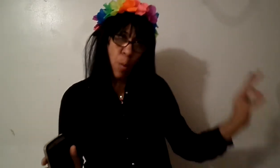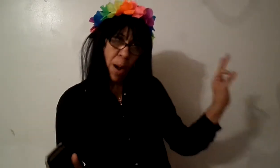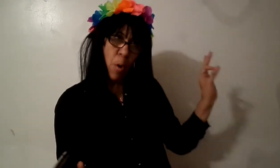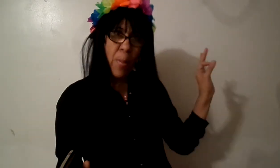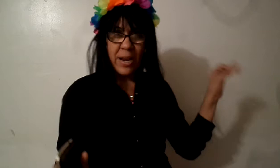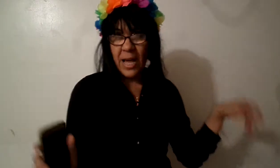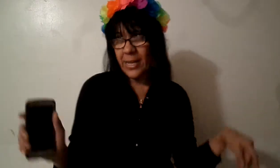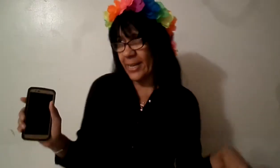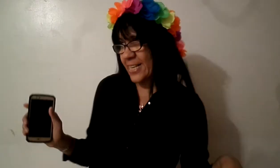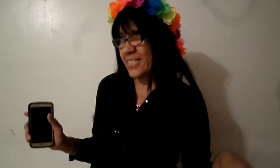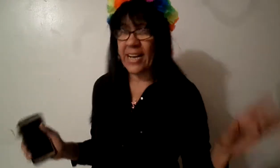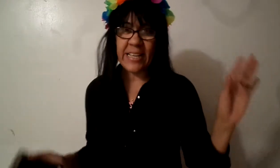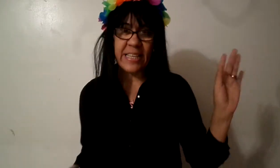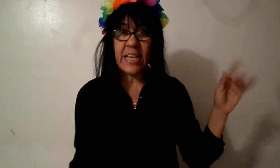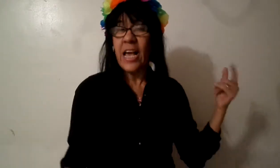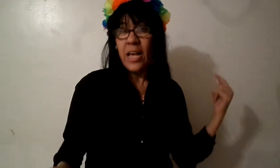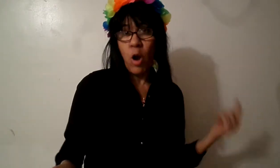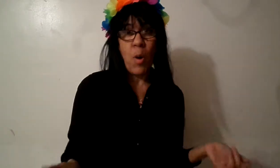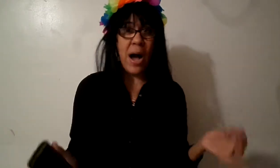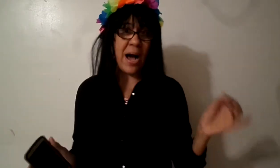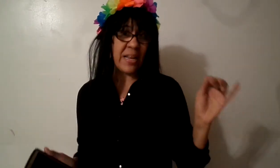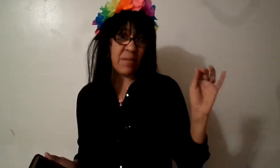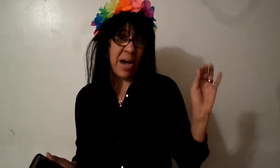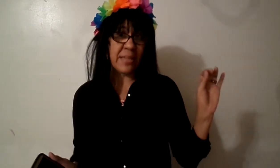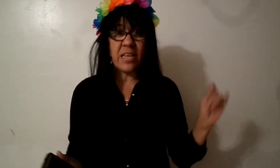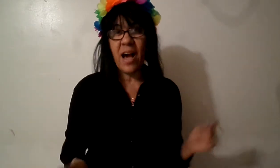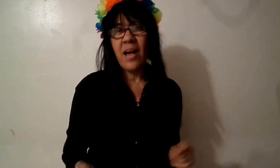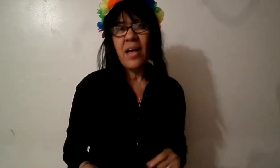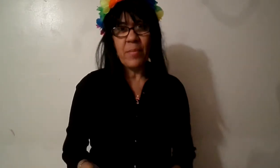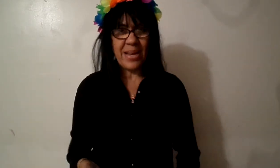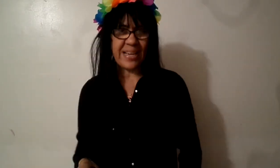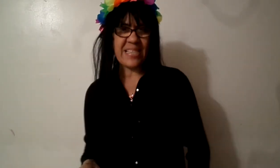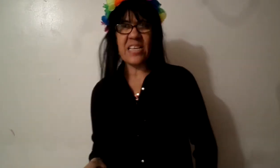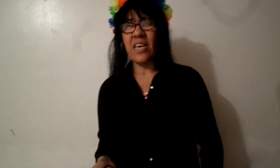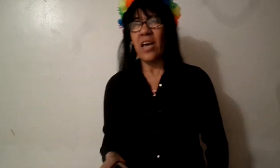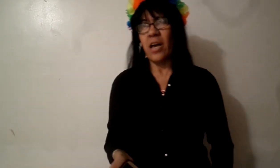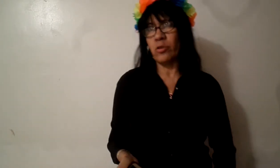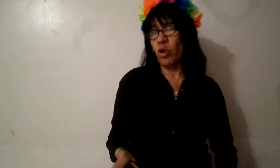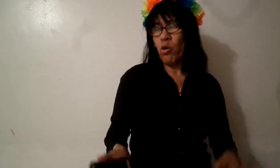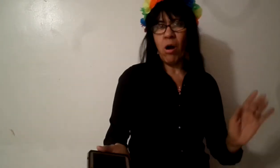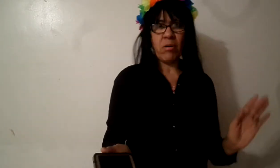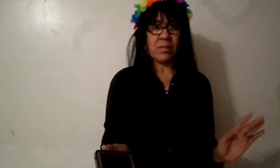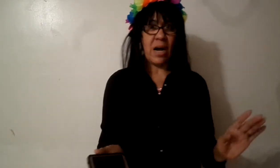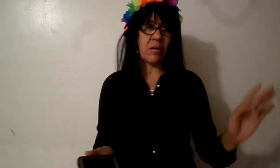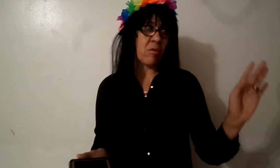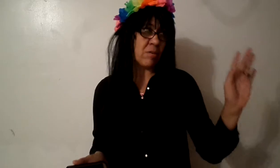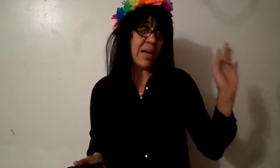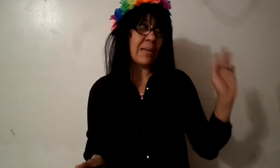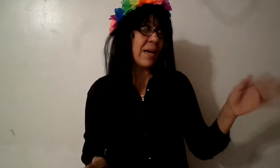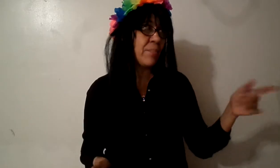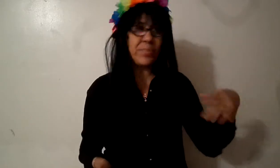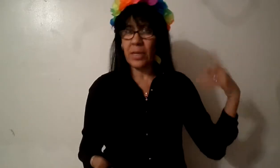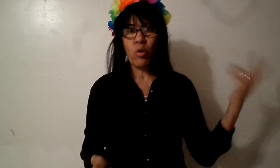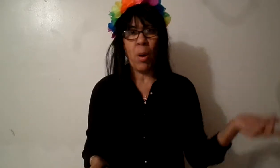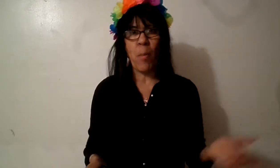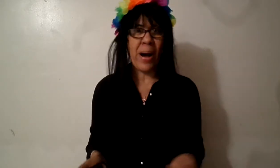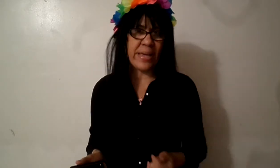vamos para las iglesias que tienen como Alemania ¿verdad que sí? North Carolina nos vamos para ahí